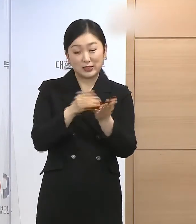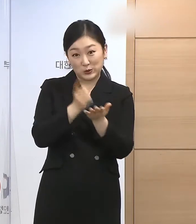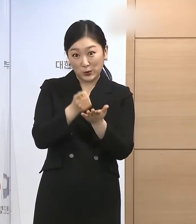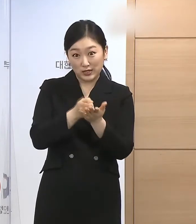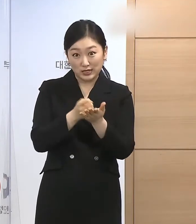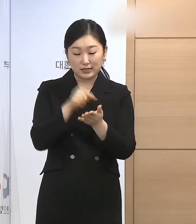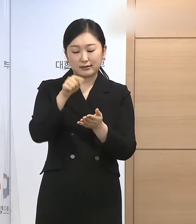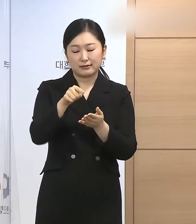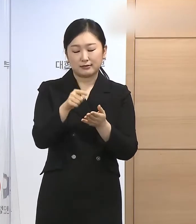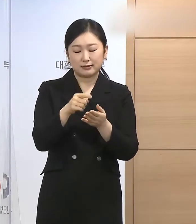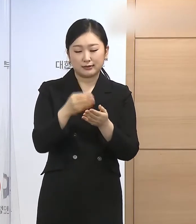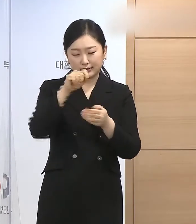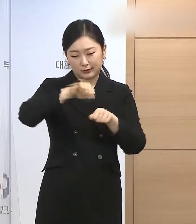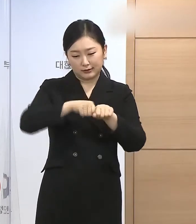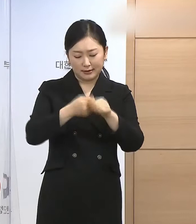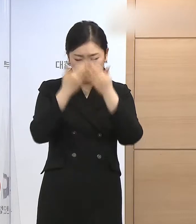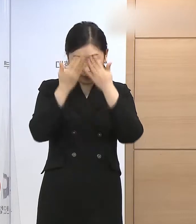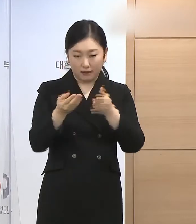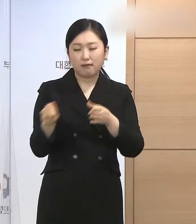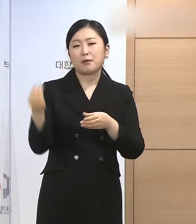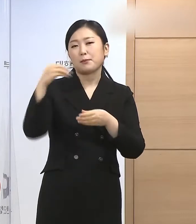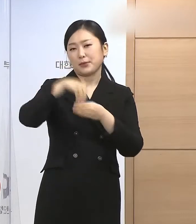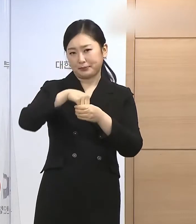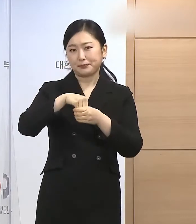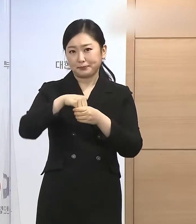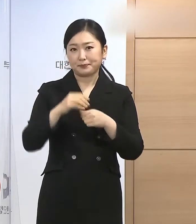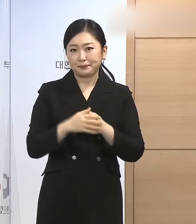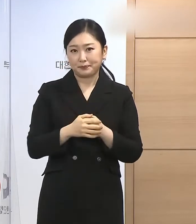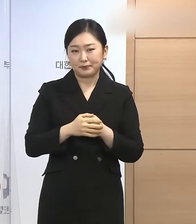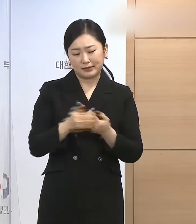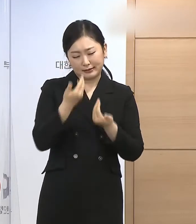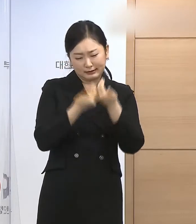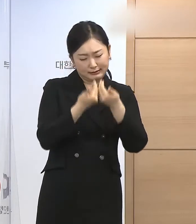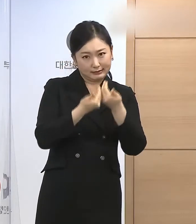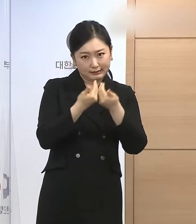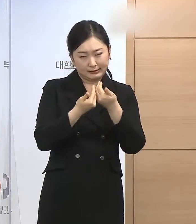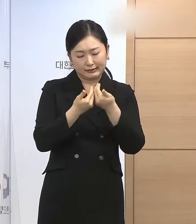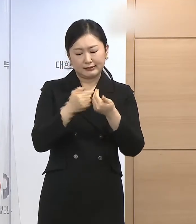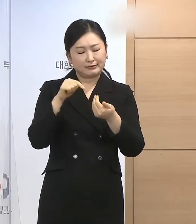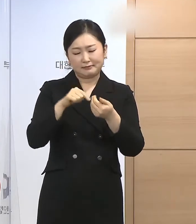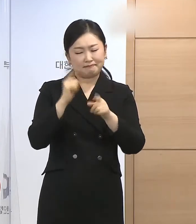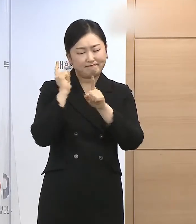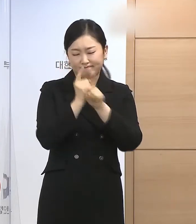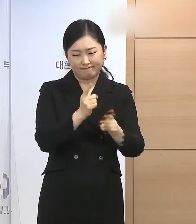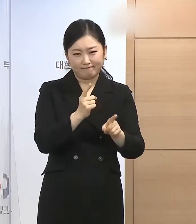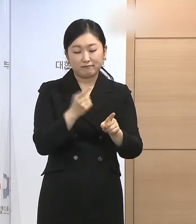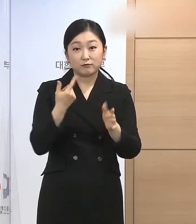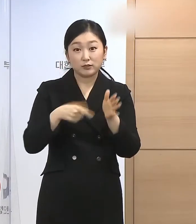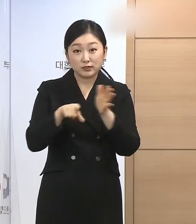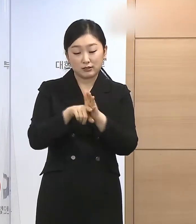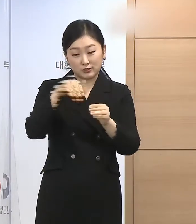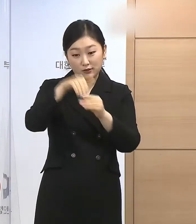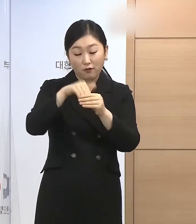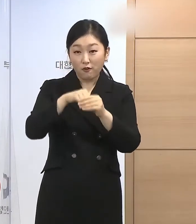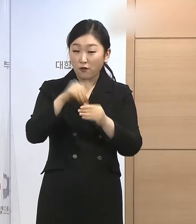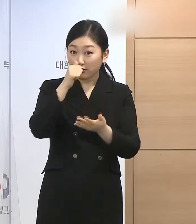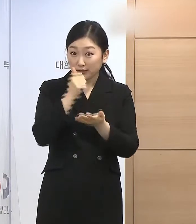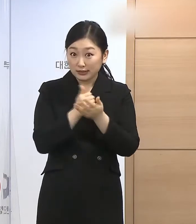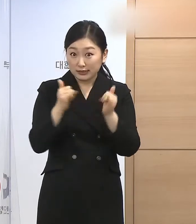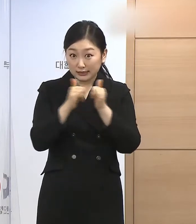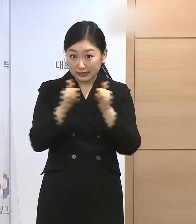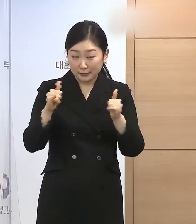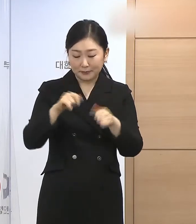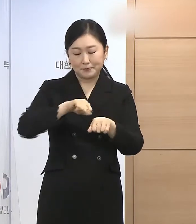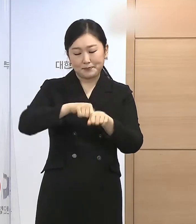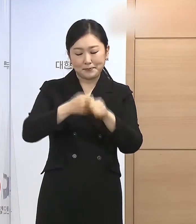나아가 우리 사회의 대립과 갈등을 극복하기 위해 선거사범 사면을 실시합니다. 여야